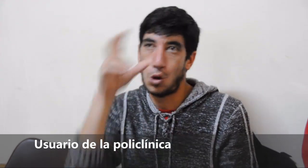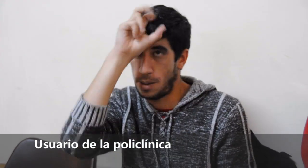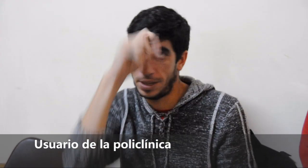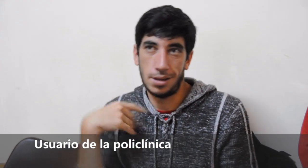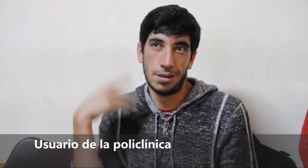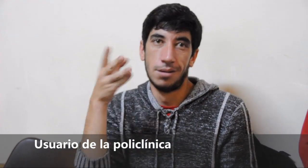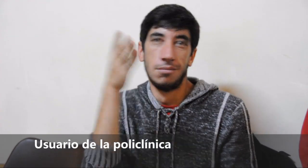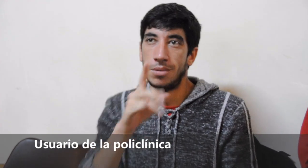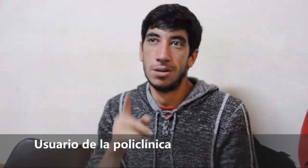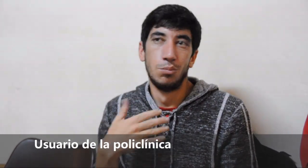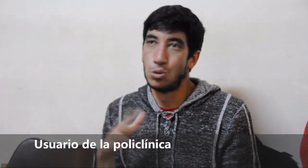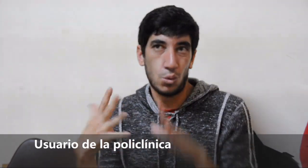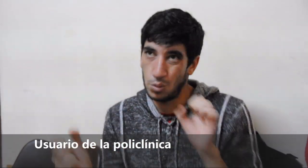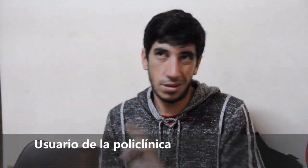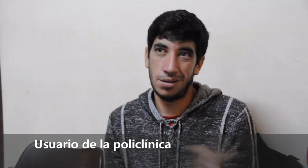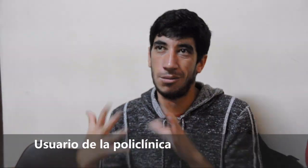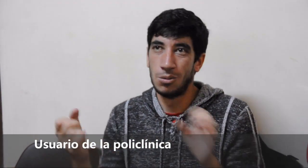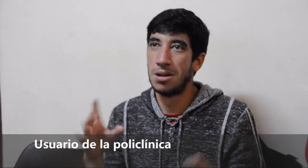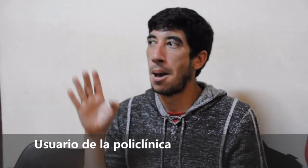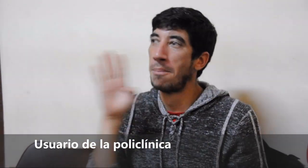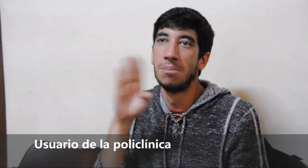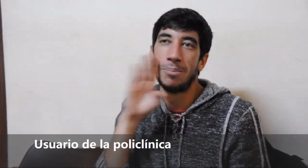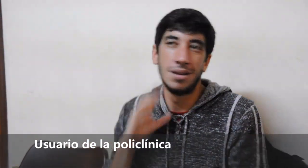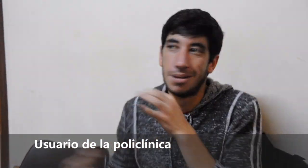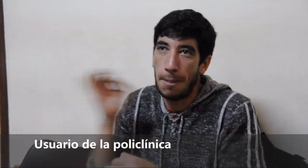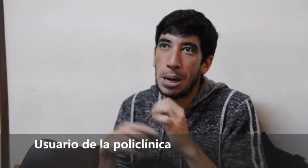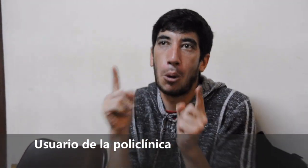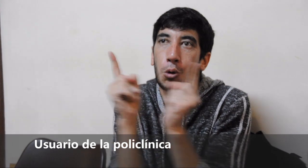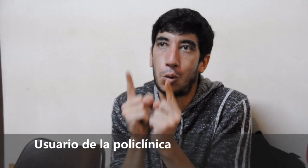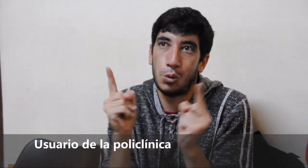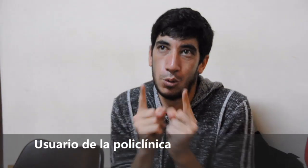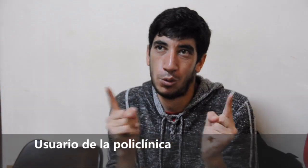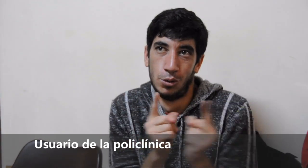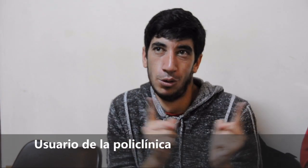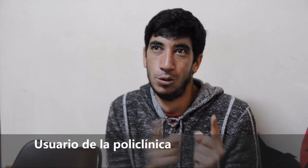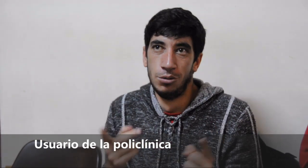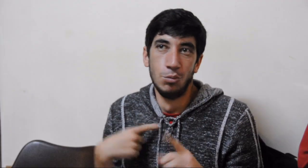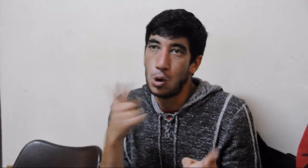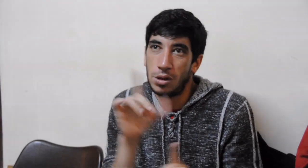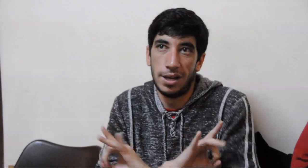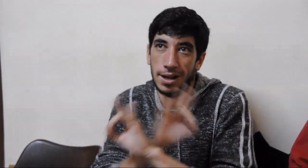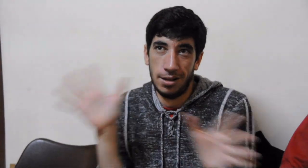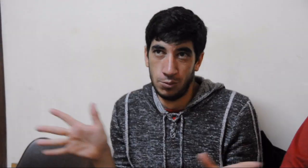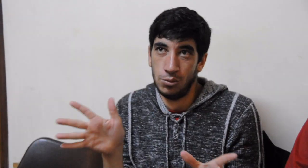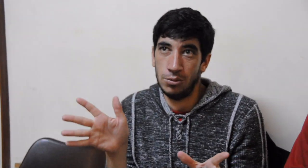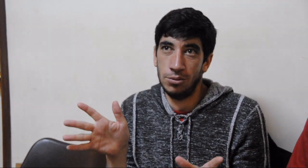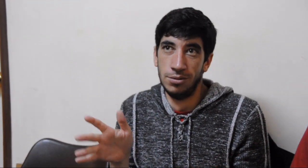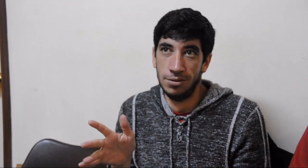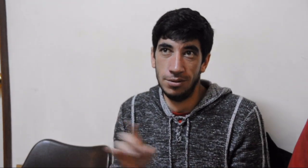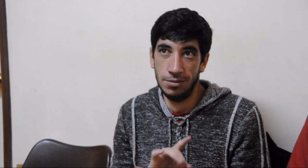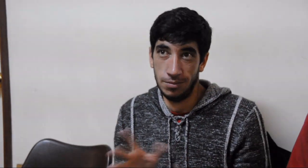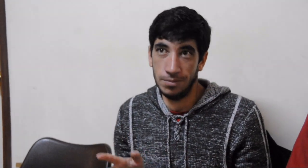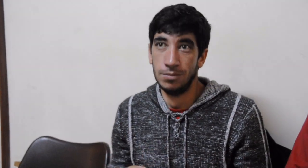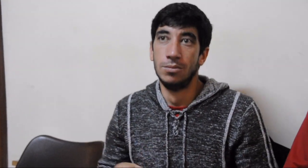tiene que ir acompañando a los hospitales, siempre tenemos que ir acompañados y no entendemos, yo no entendía realmente. Por ejemplo, mi madre yo vive y me da información, no